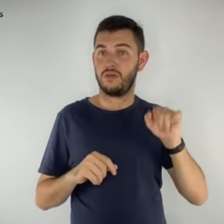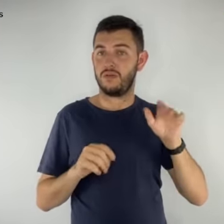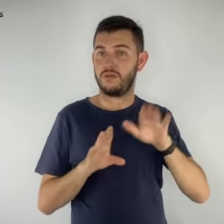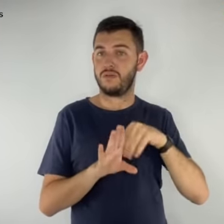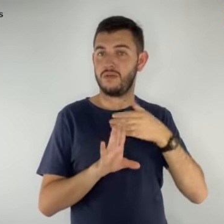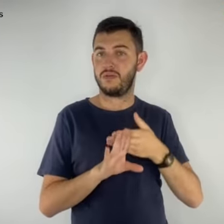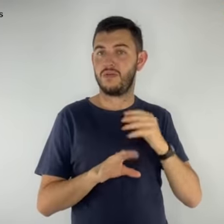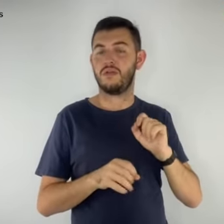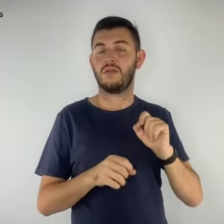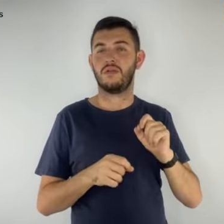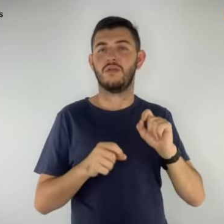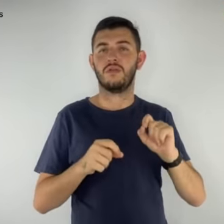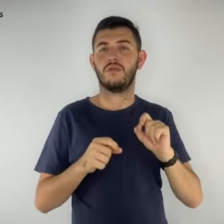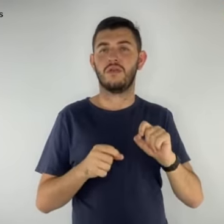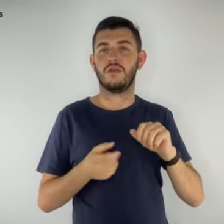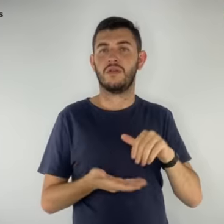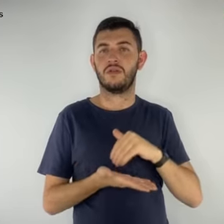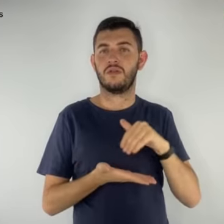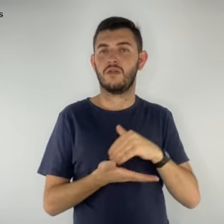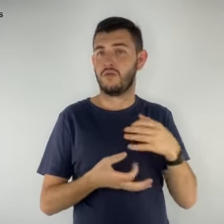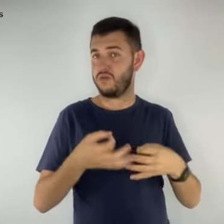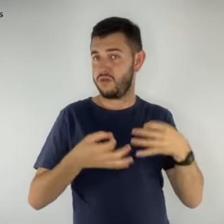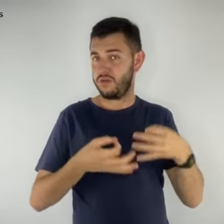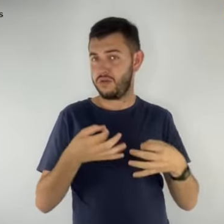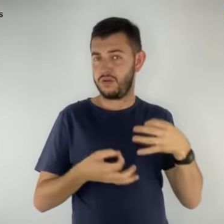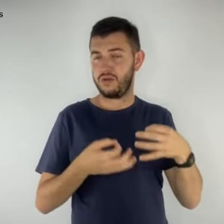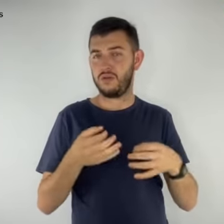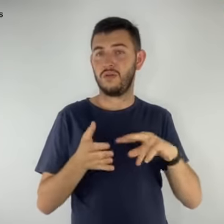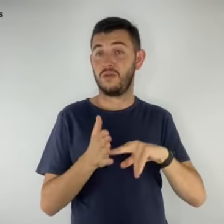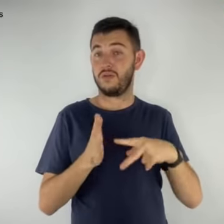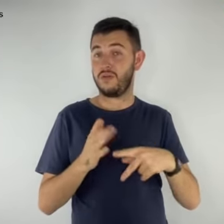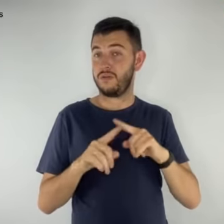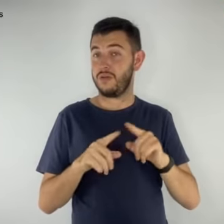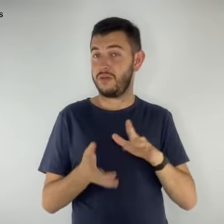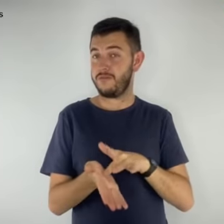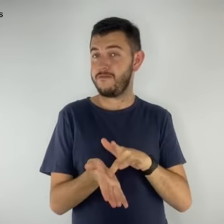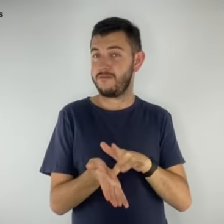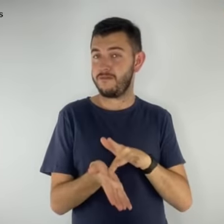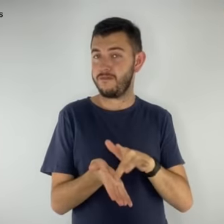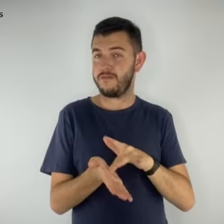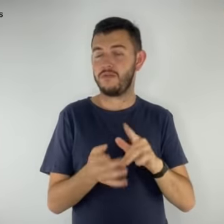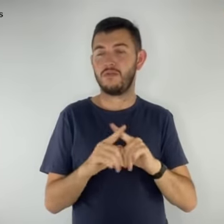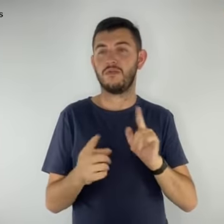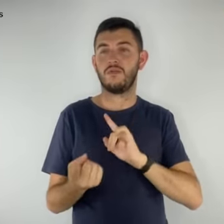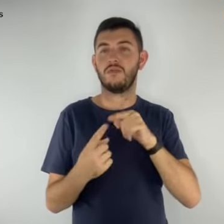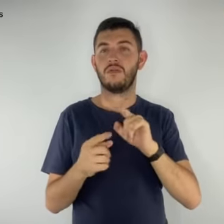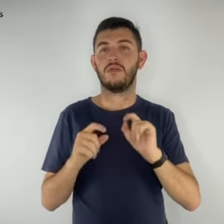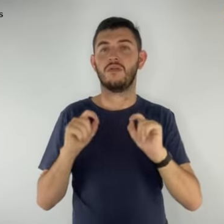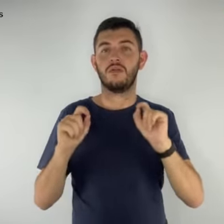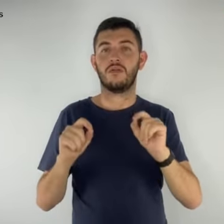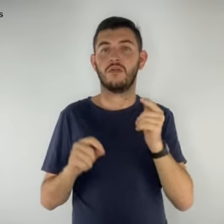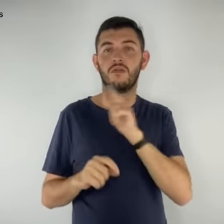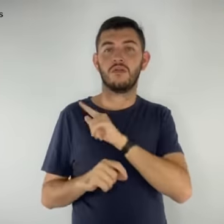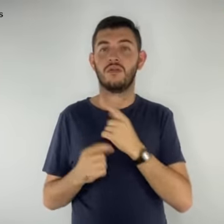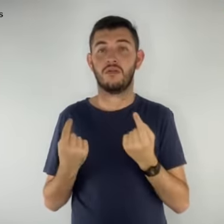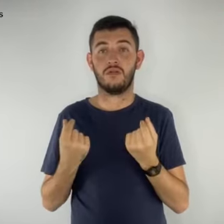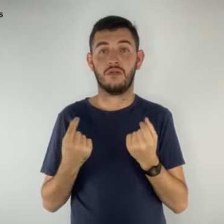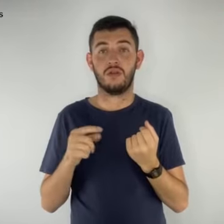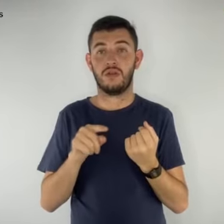escritório jurídico do Simpro. Porém, para receber o dinheiro, o educador